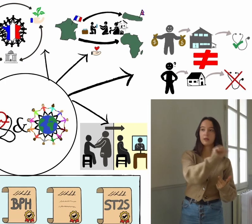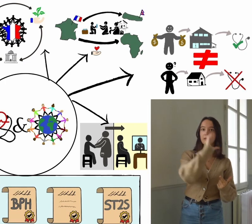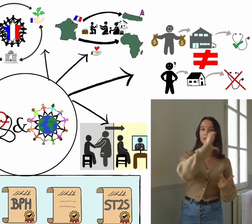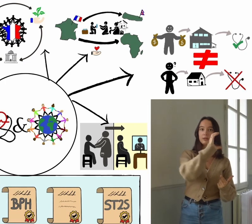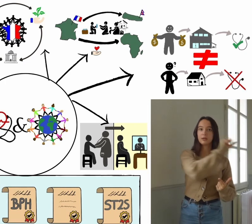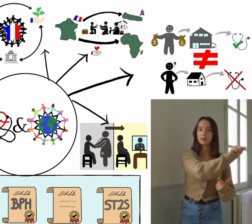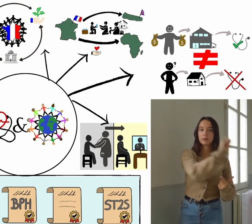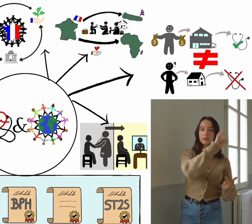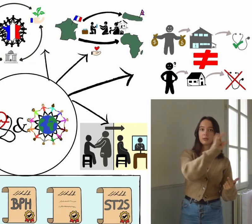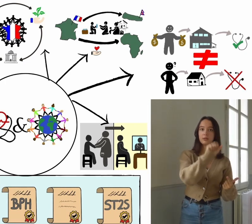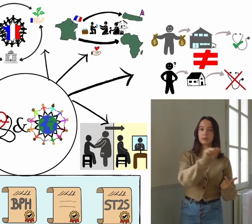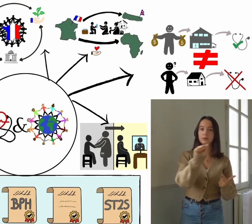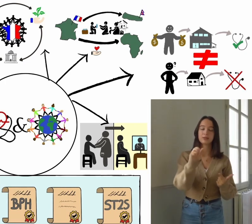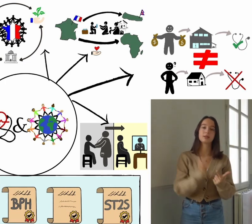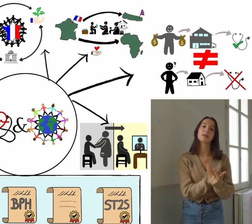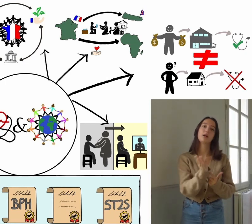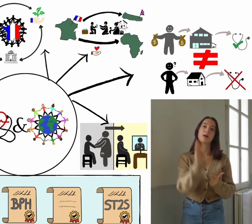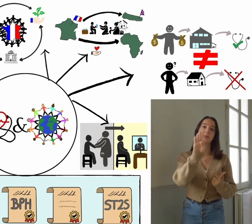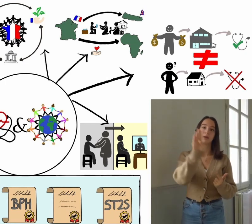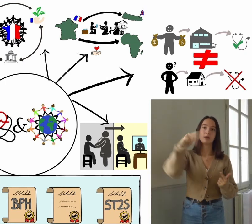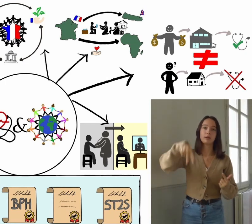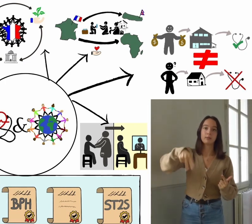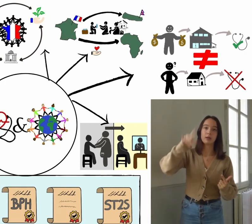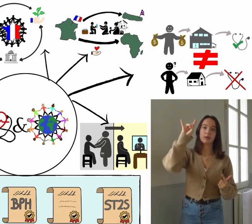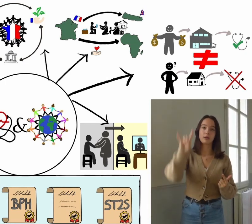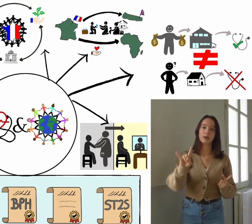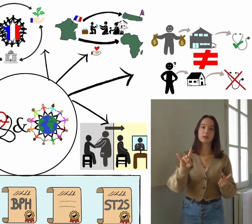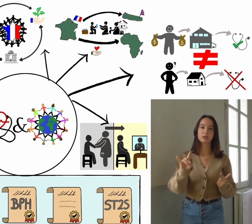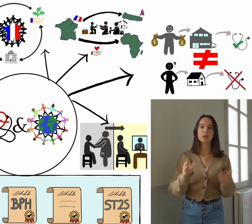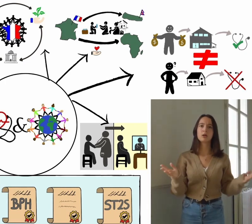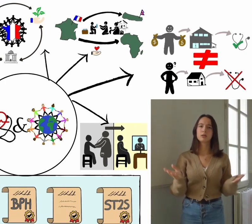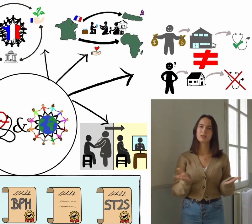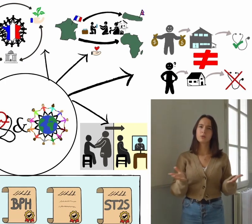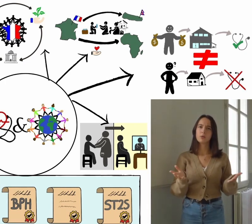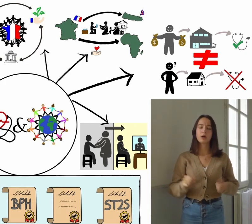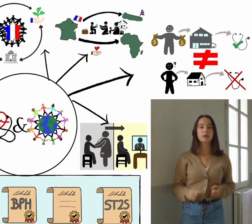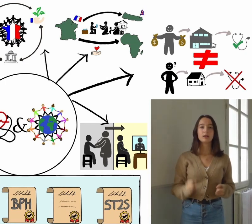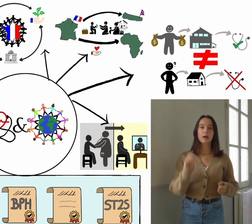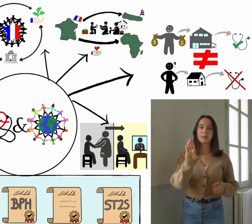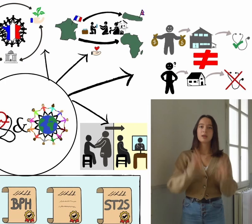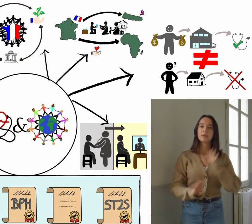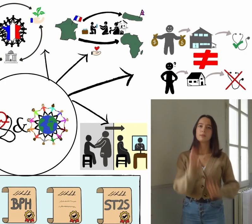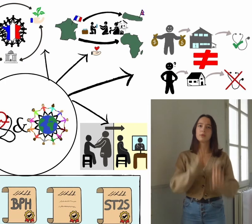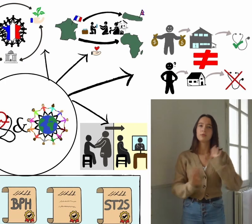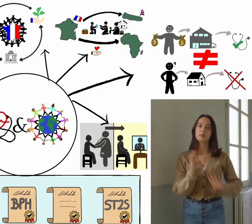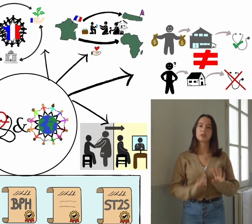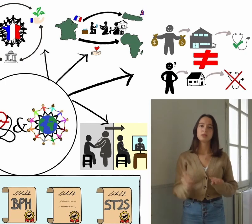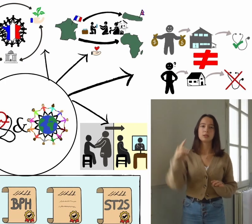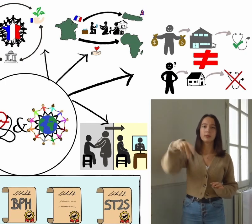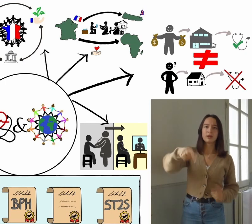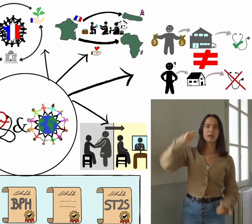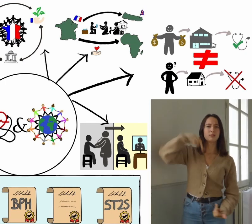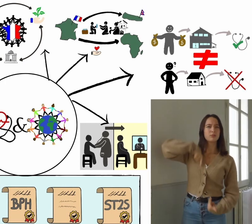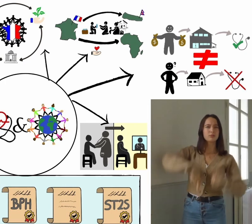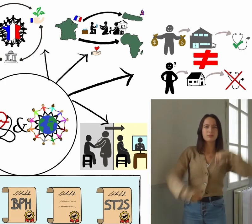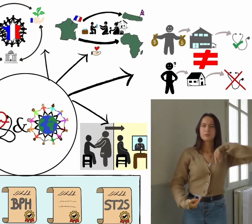ST2S ou alors un bac BPH où l'on s'intéresse à la biologie et aux maladies humaines.